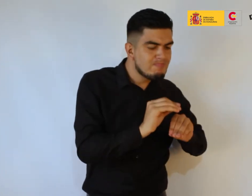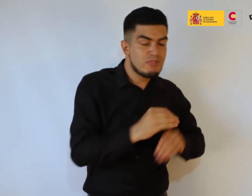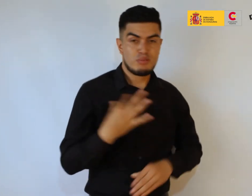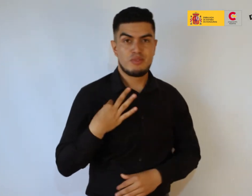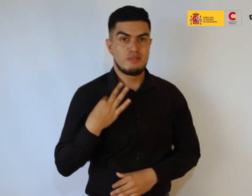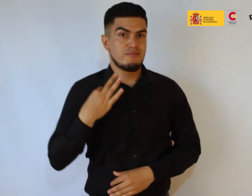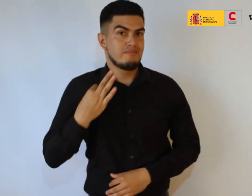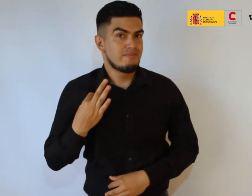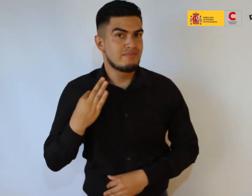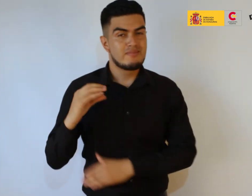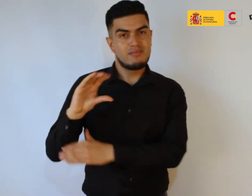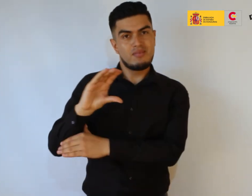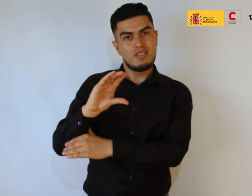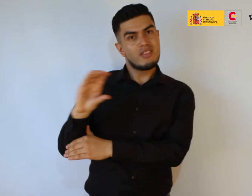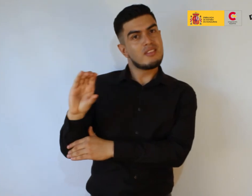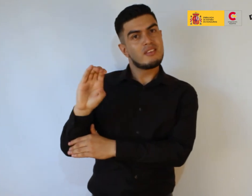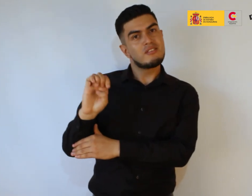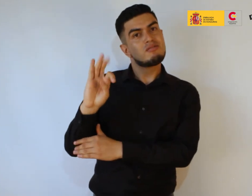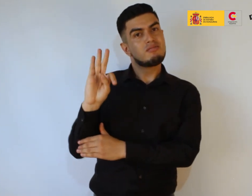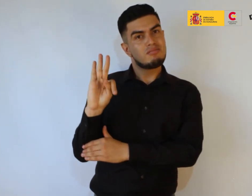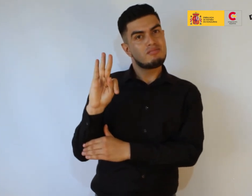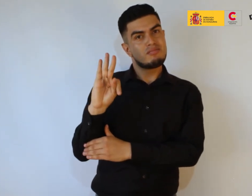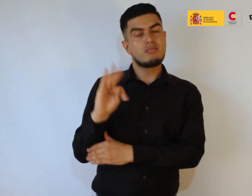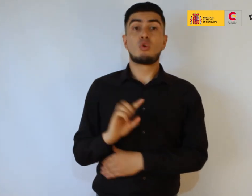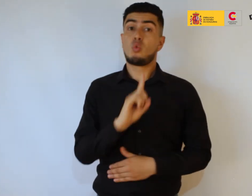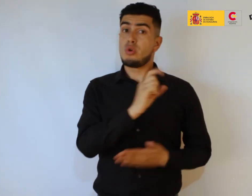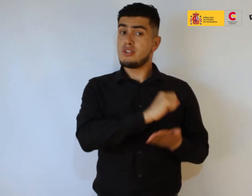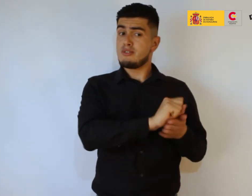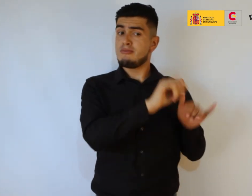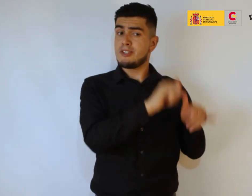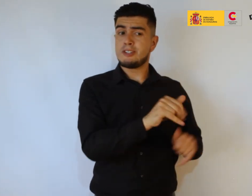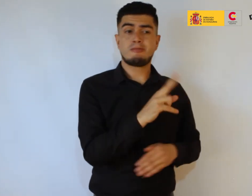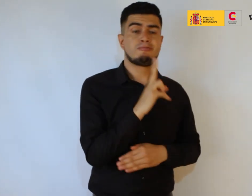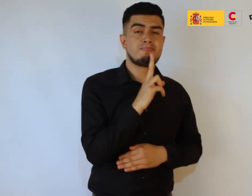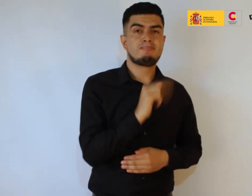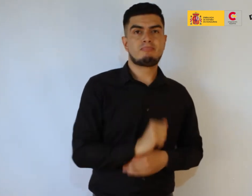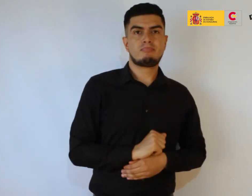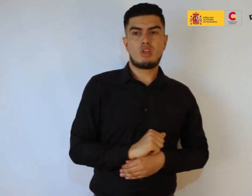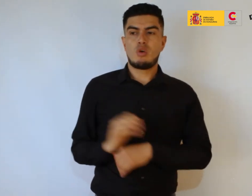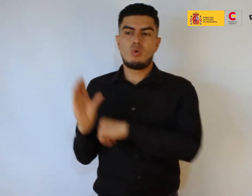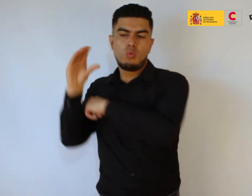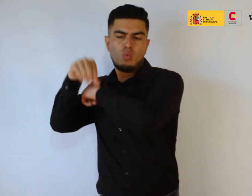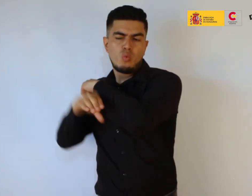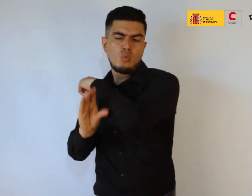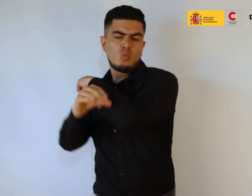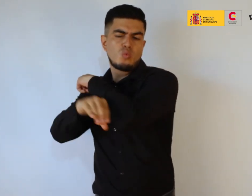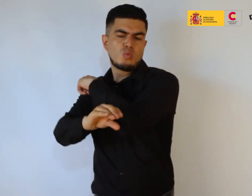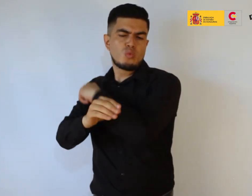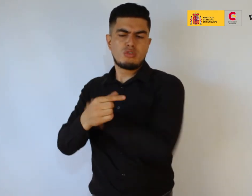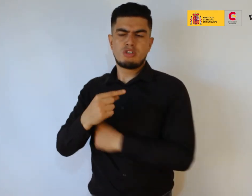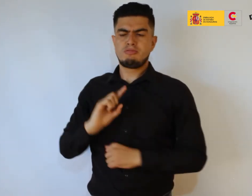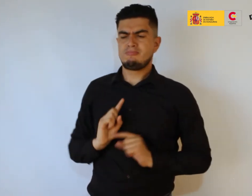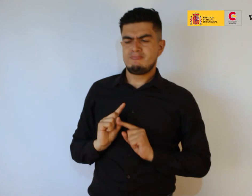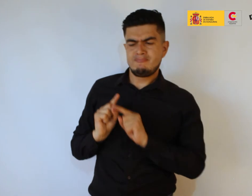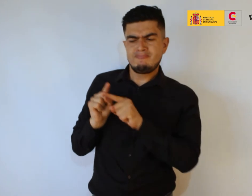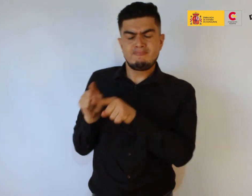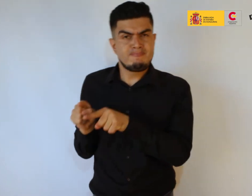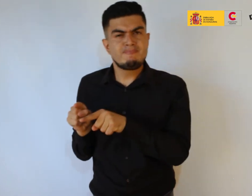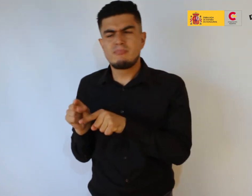Durante la semana que estuve allí, viajamos a Cedeño para vivir en primera persona el desastre que está allí ocurriendo, como resultado del cambio